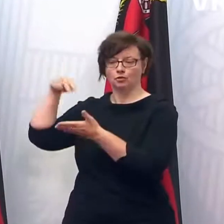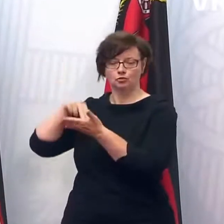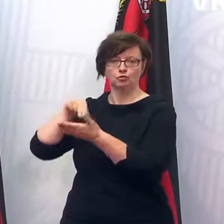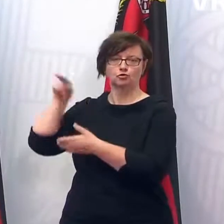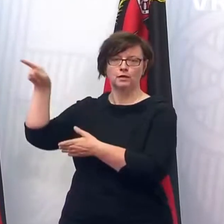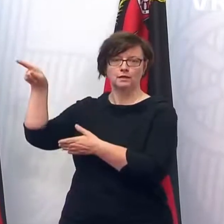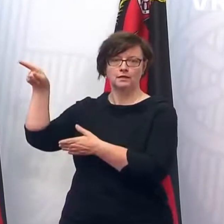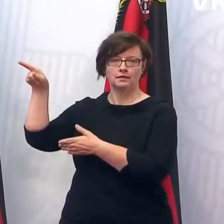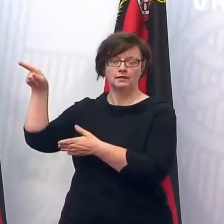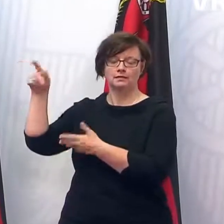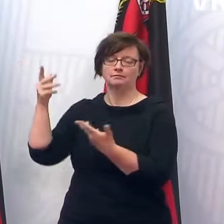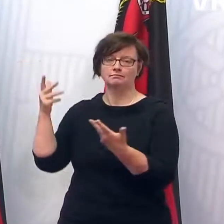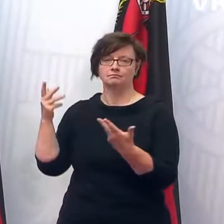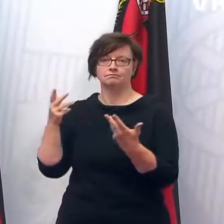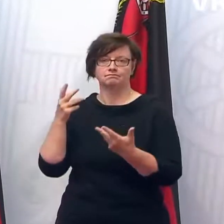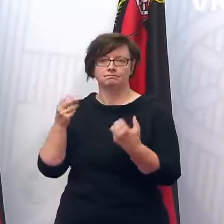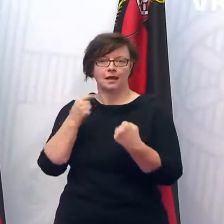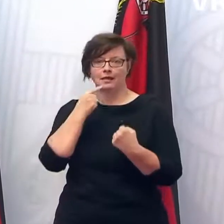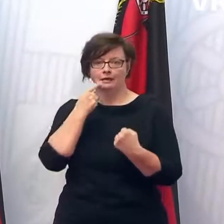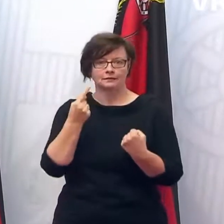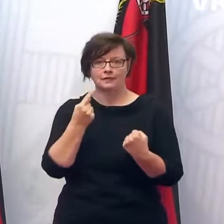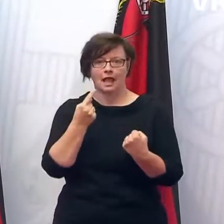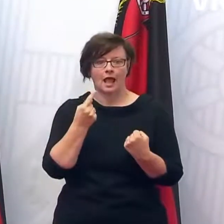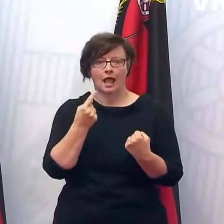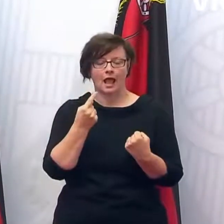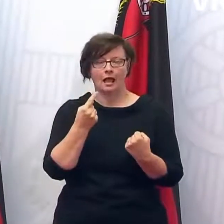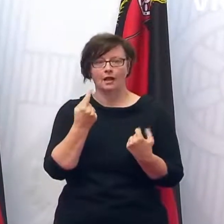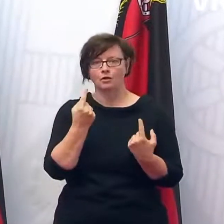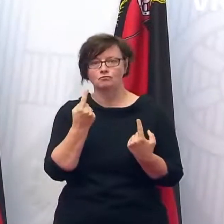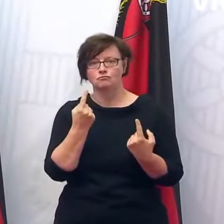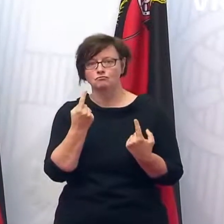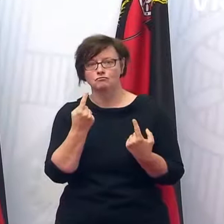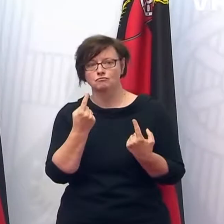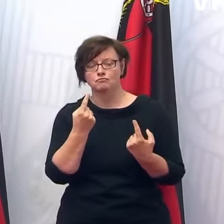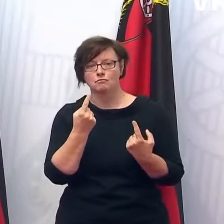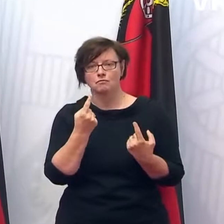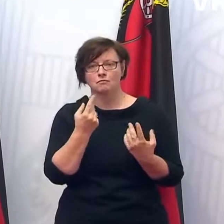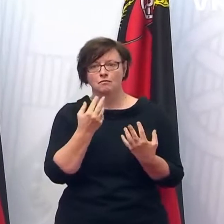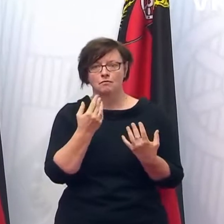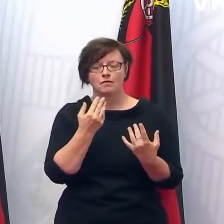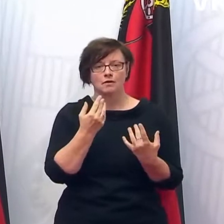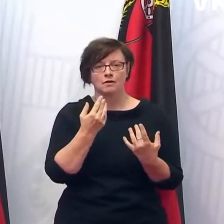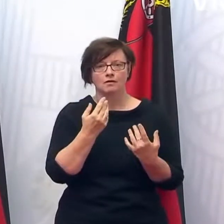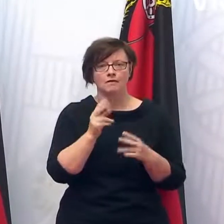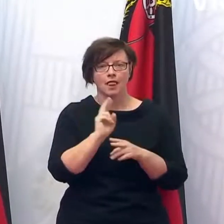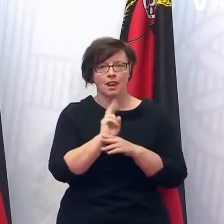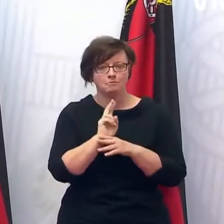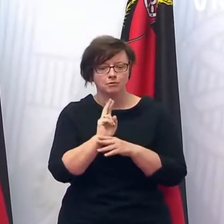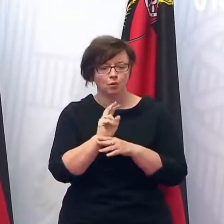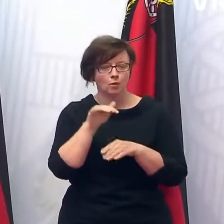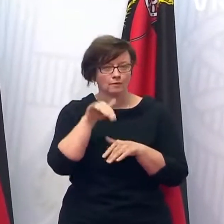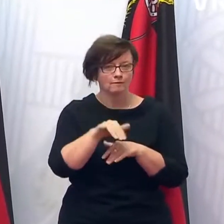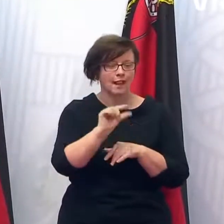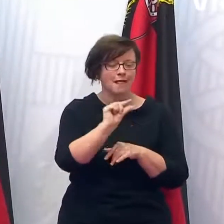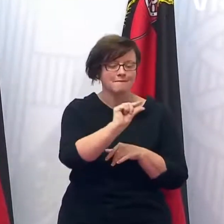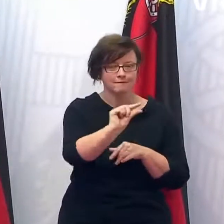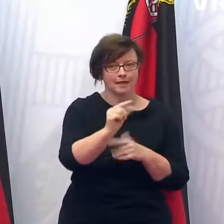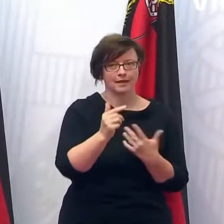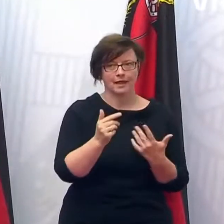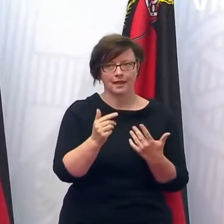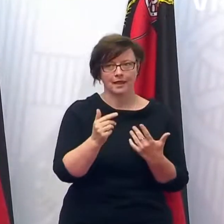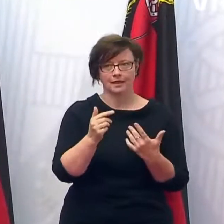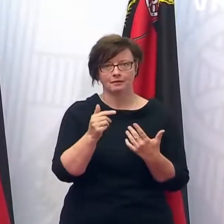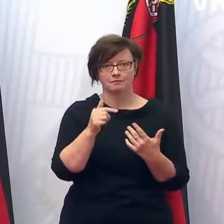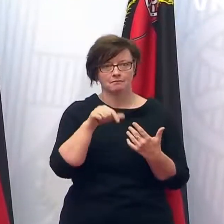nicht sagen, aus der Anzahl, aus der geringen Anzahl der aufgeflogenen Fälle, dass es hier auch